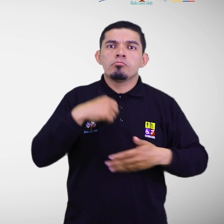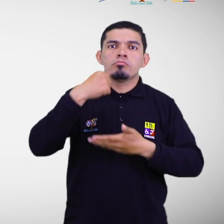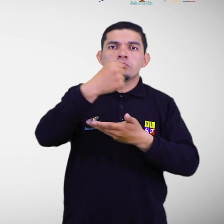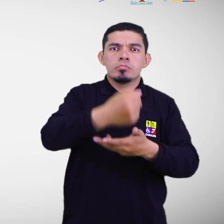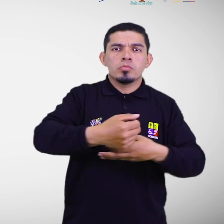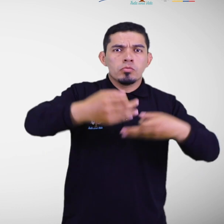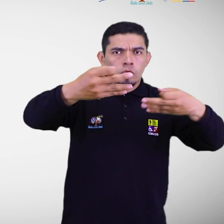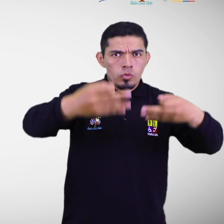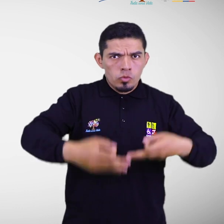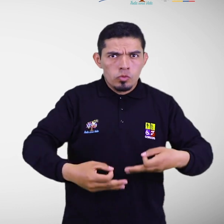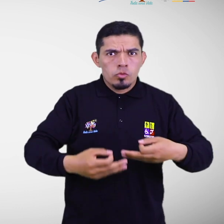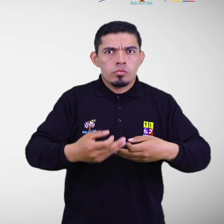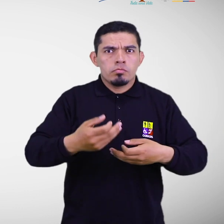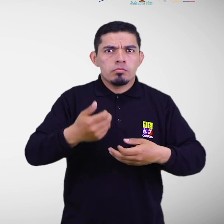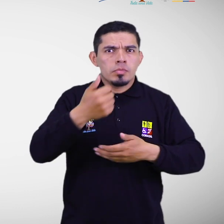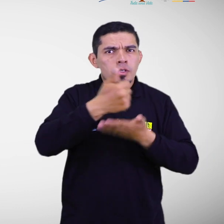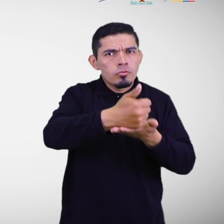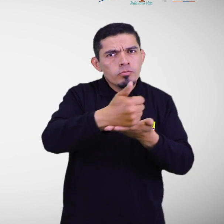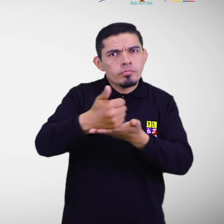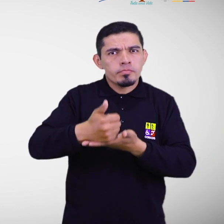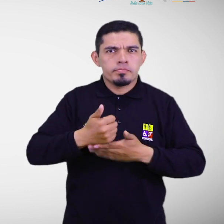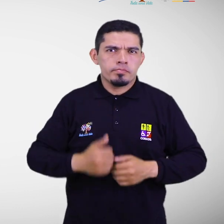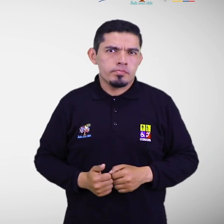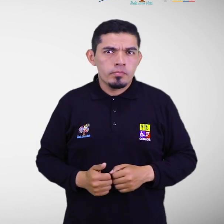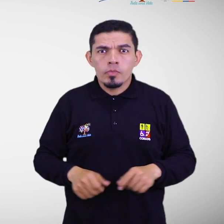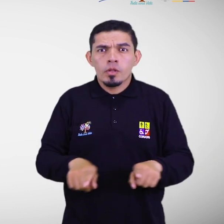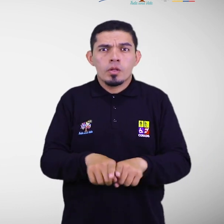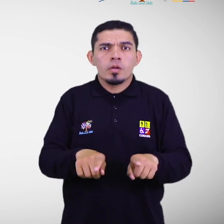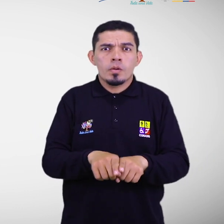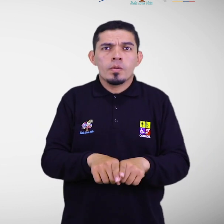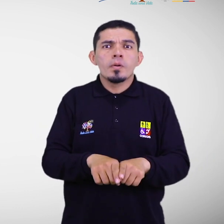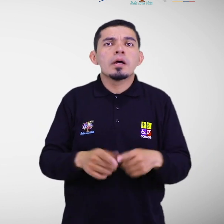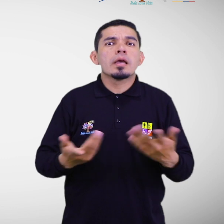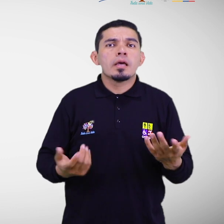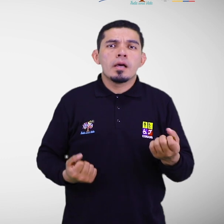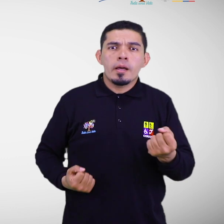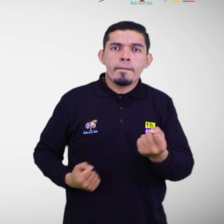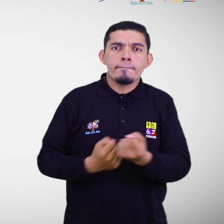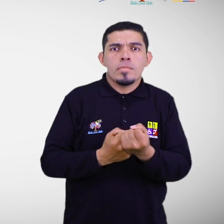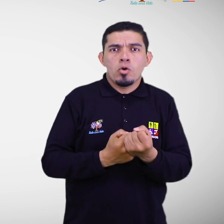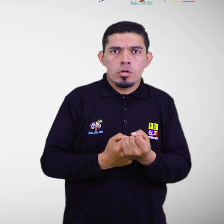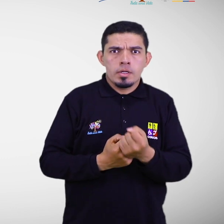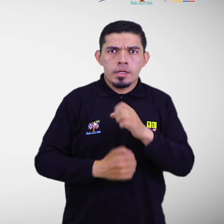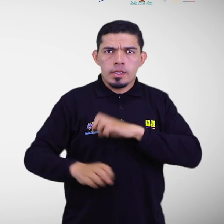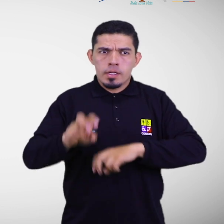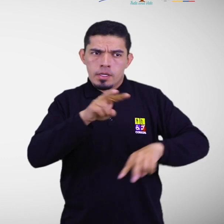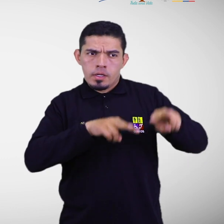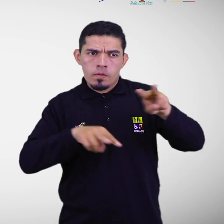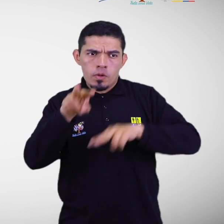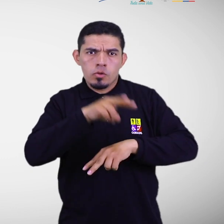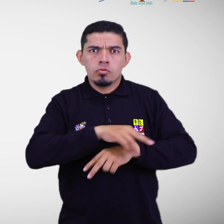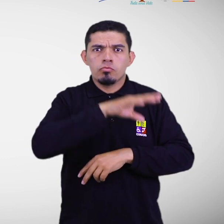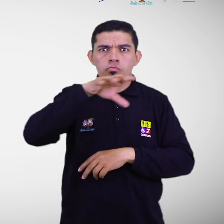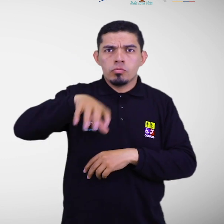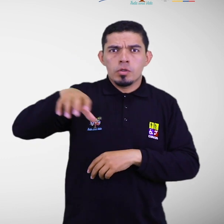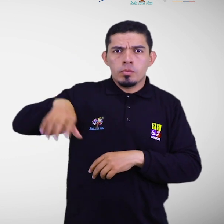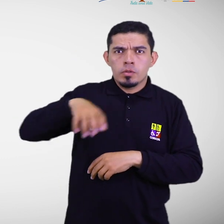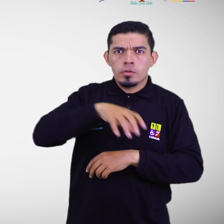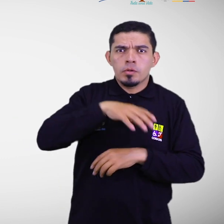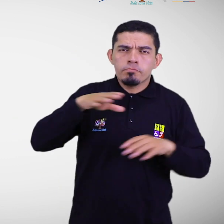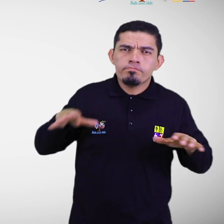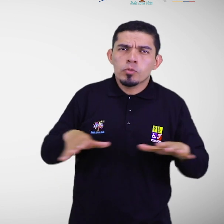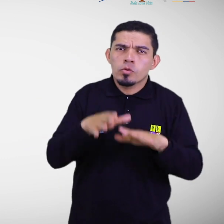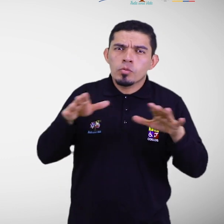y pertinente a la población afectada. Como también contribuir a la activación de evaluaciones sectoriales específicas y